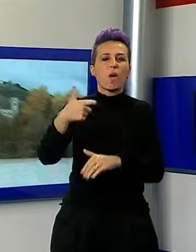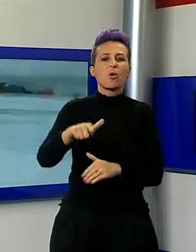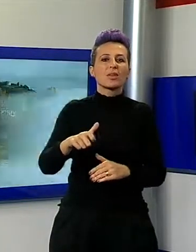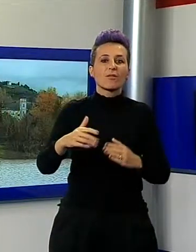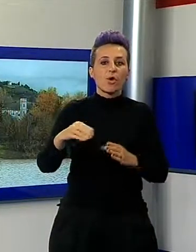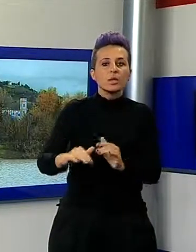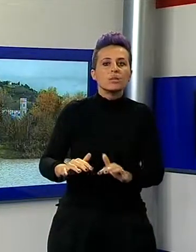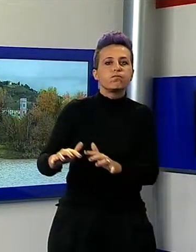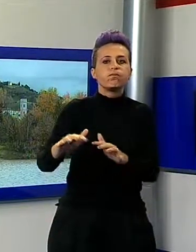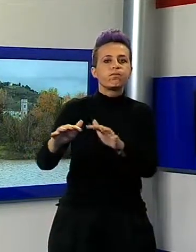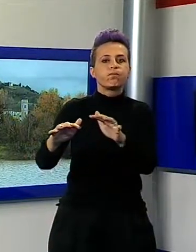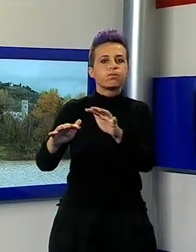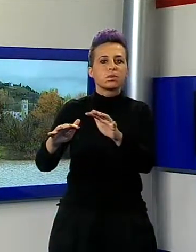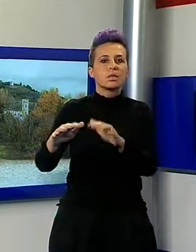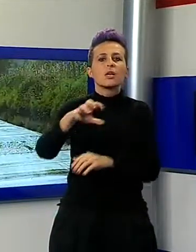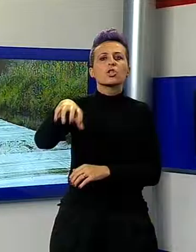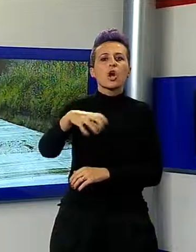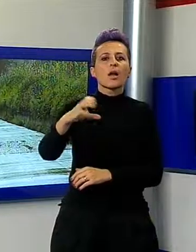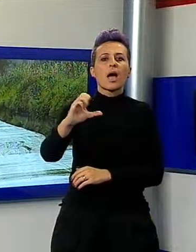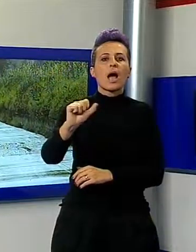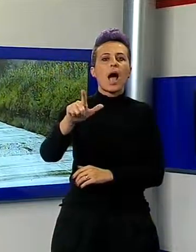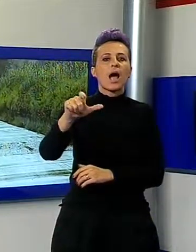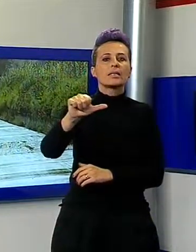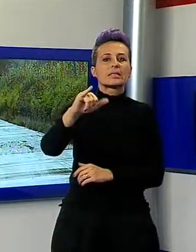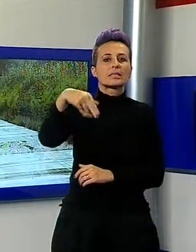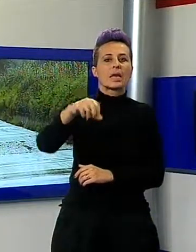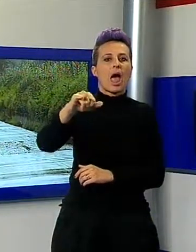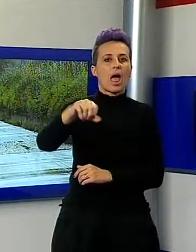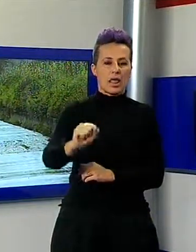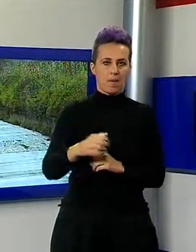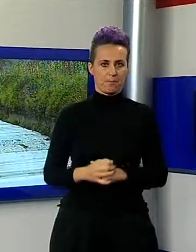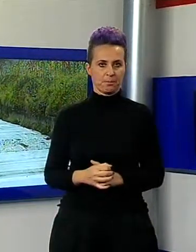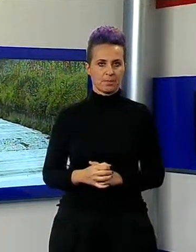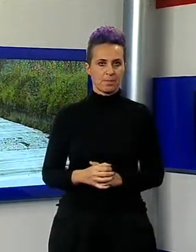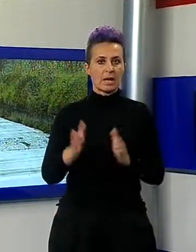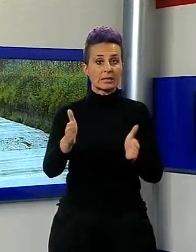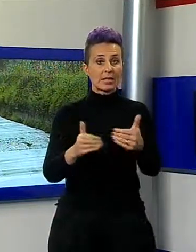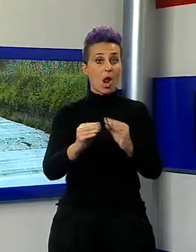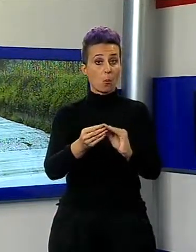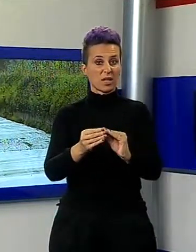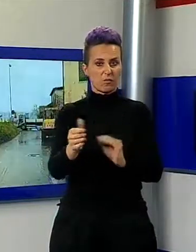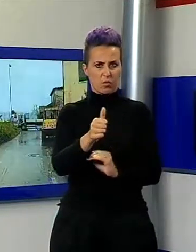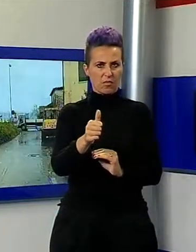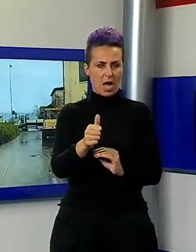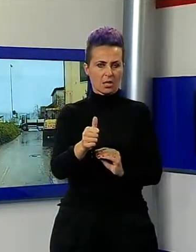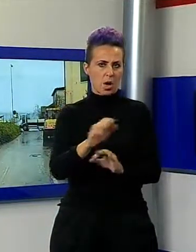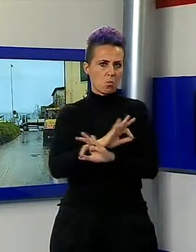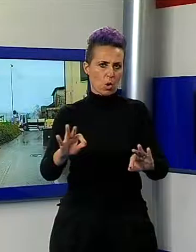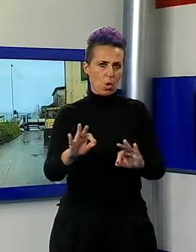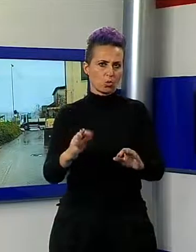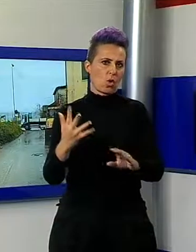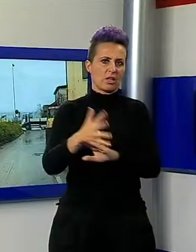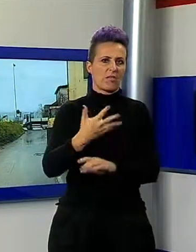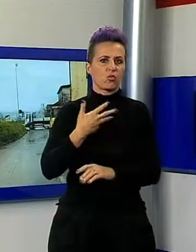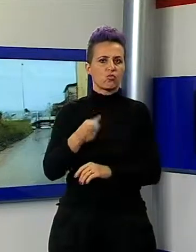in località Tarsinaia. La prefettura ha attivato la sala operativa unificata, anche se a seguito del miglioramento delle